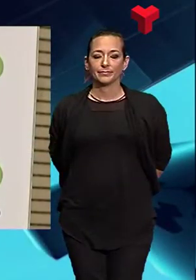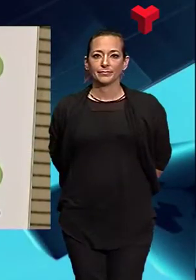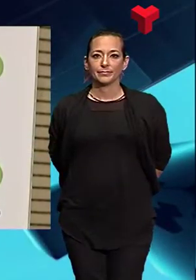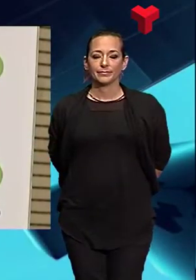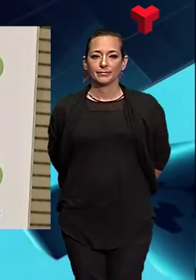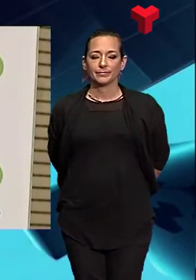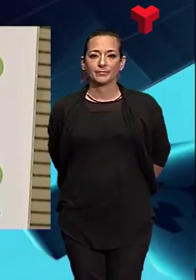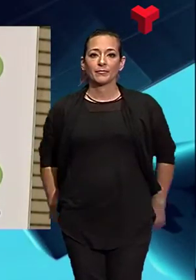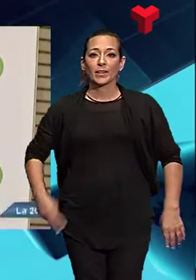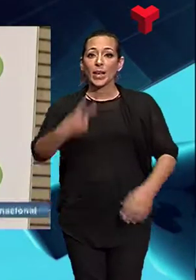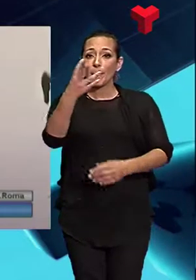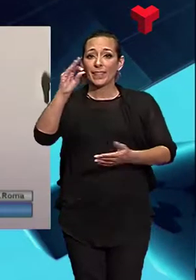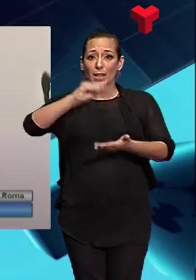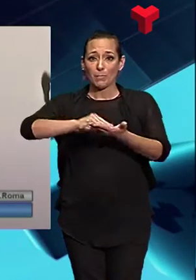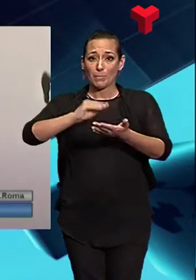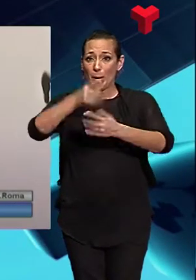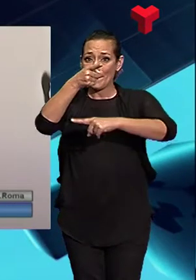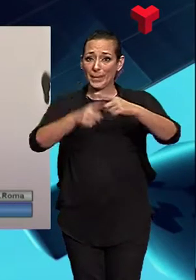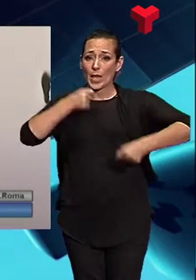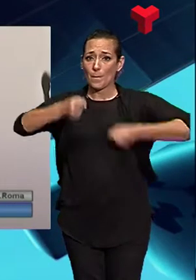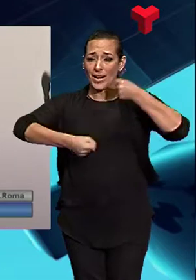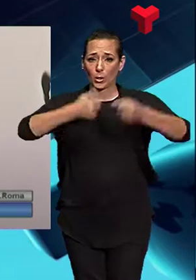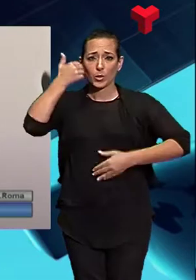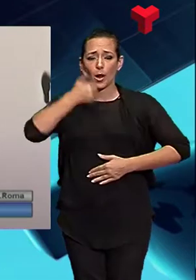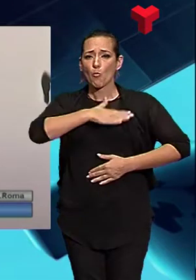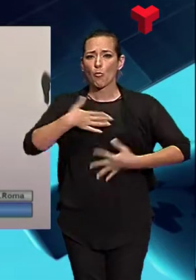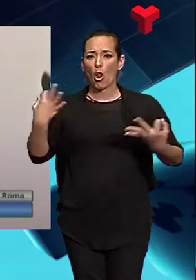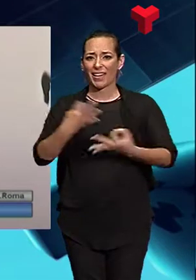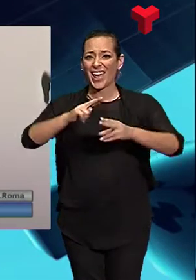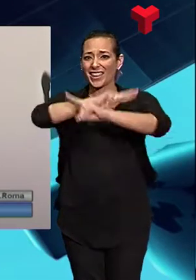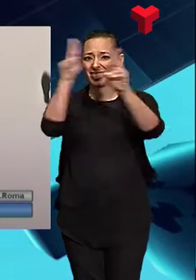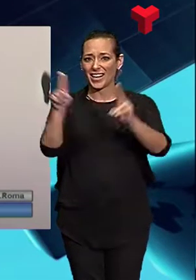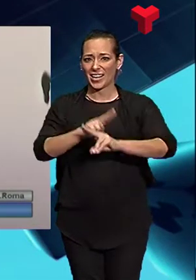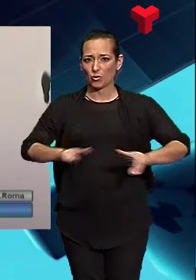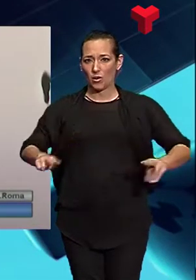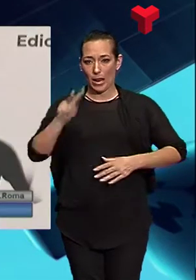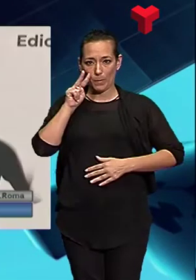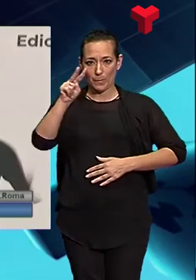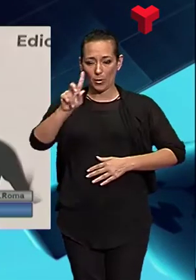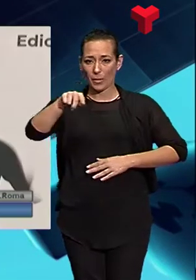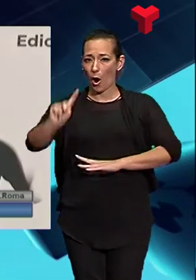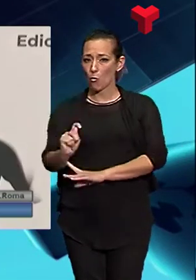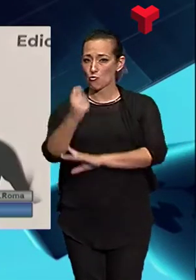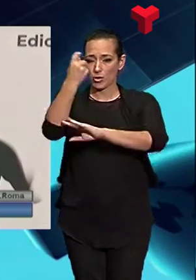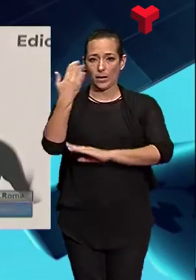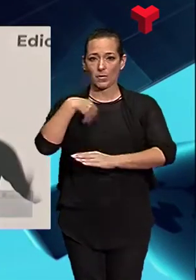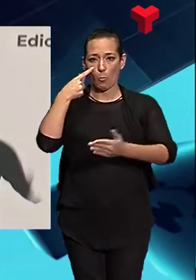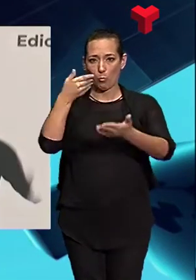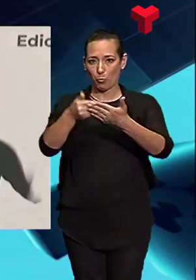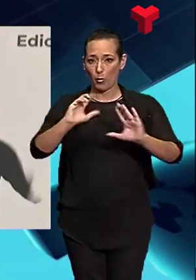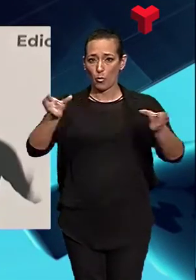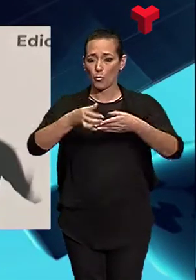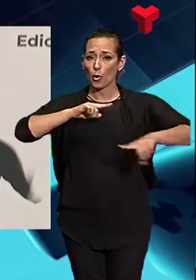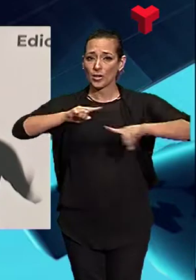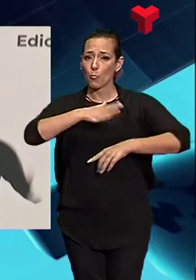La vintena mitja marató de Terrassa vol ser internacional i batre el rècord de la prova. Els organitzadors volen aconseguir la